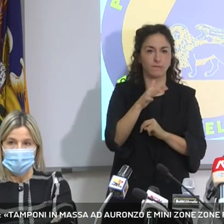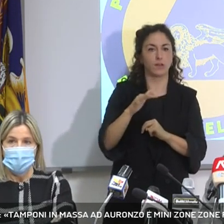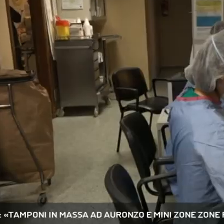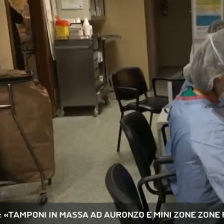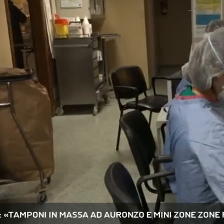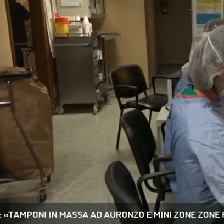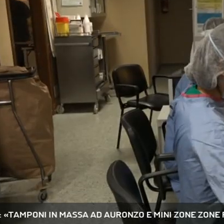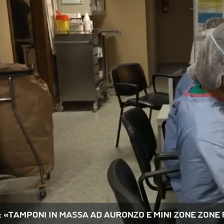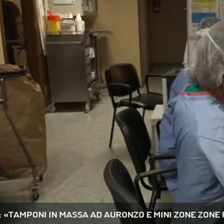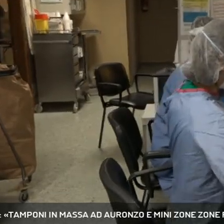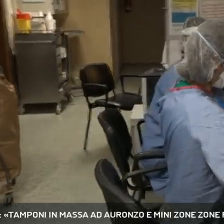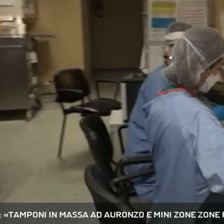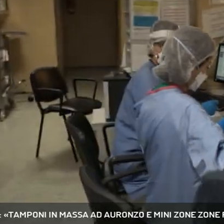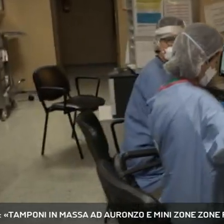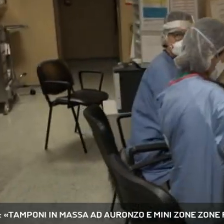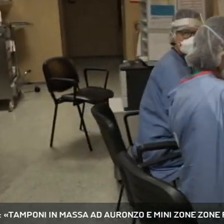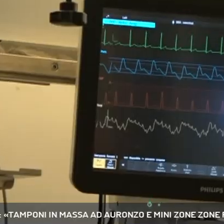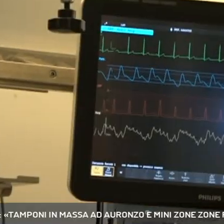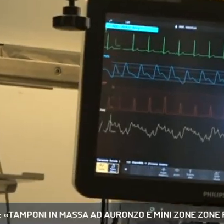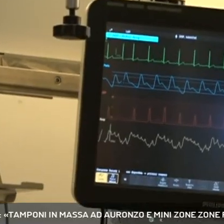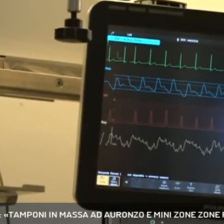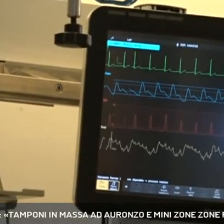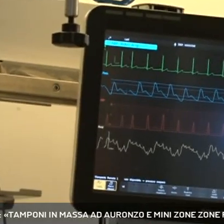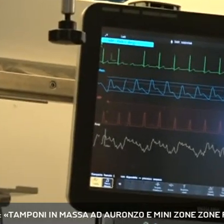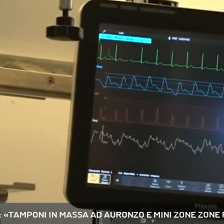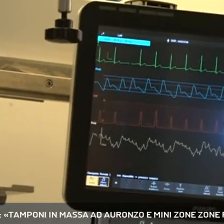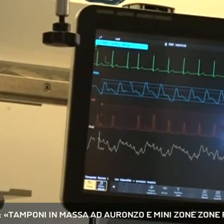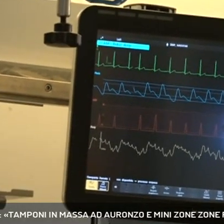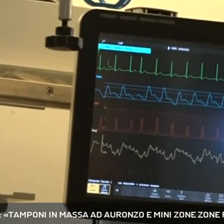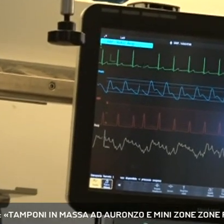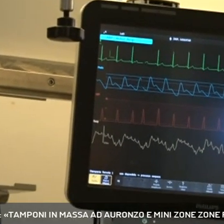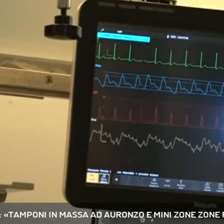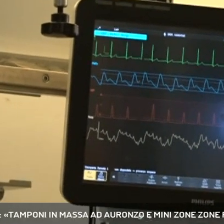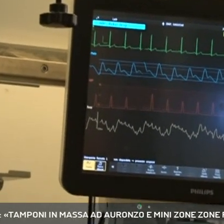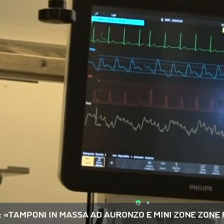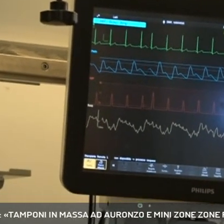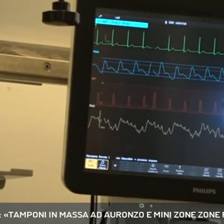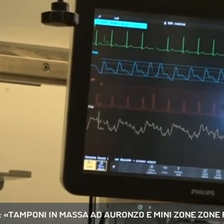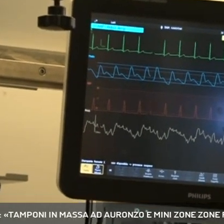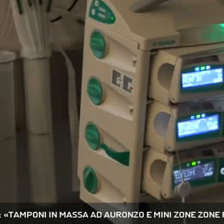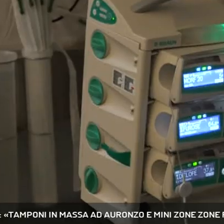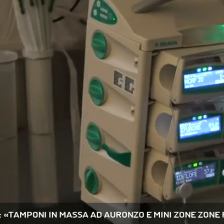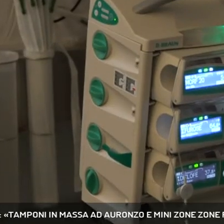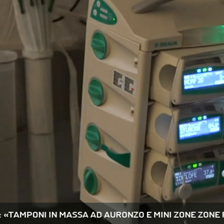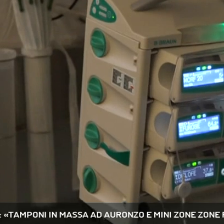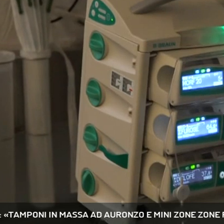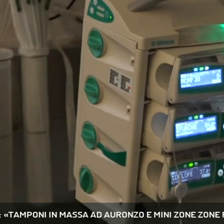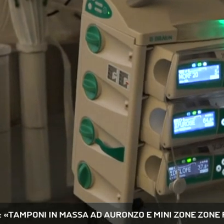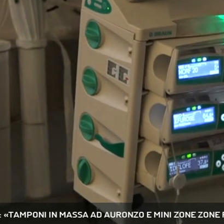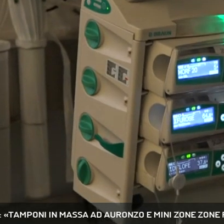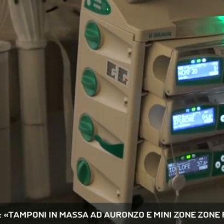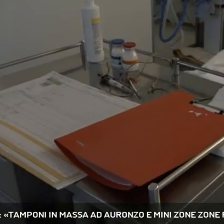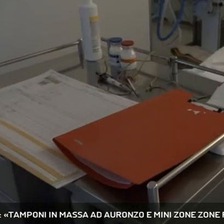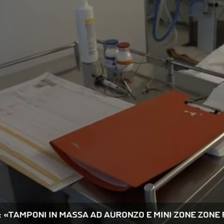con i ricoveri. Ricoveri ospedalieri, il Veneto è ufficialmente in fascia 5 con criticità diverse a seconda delle aree e presto in alcuni